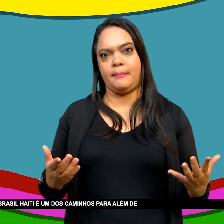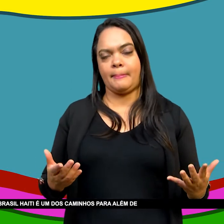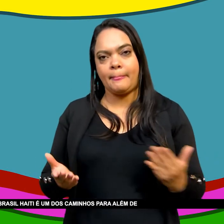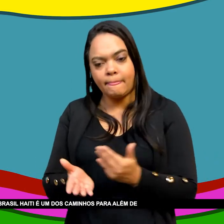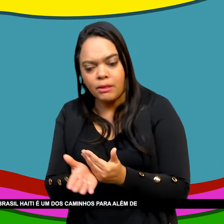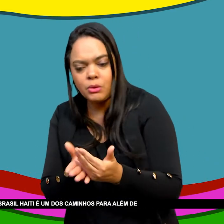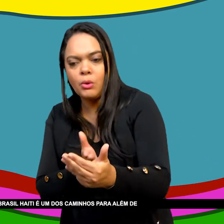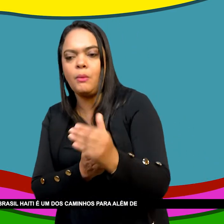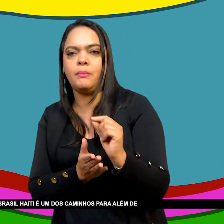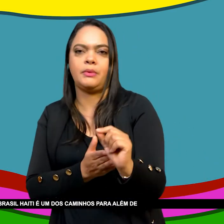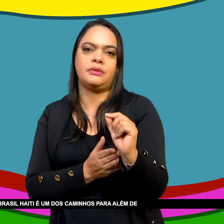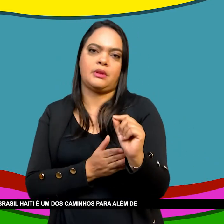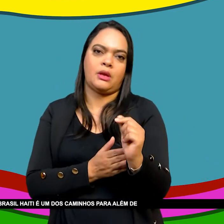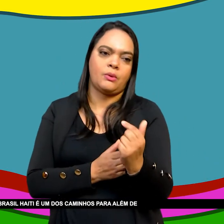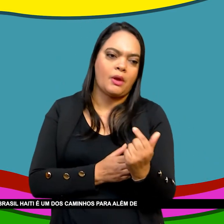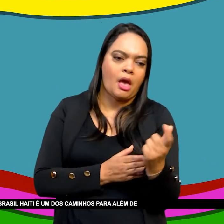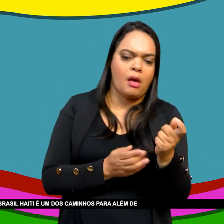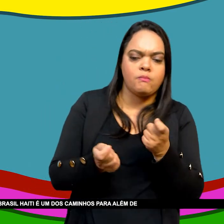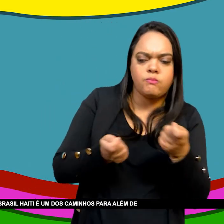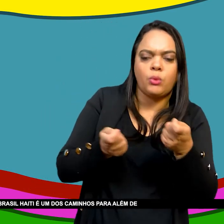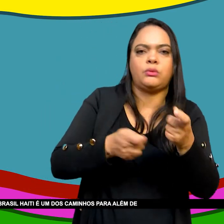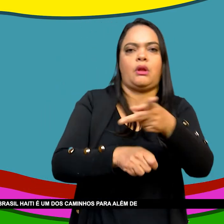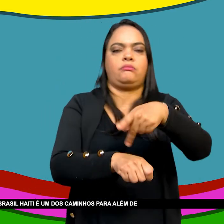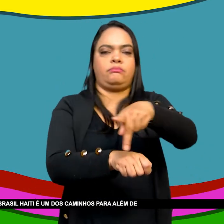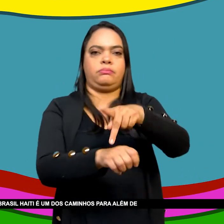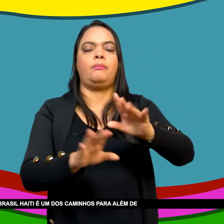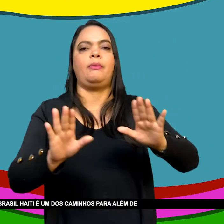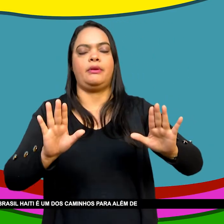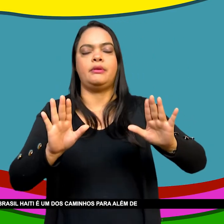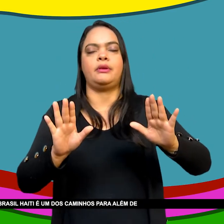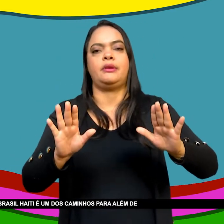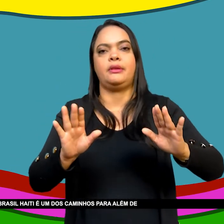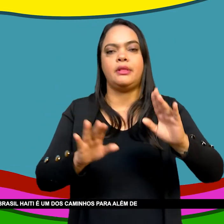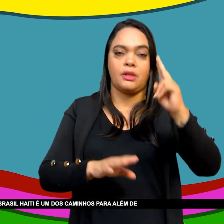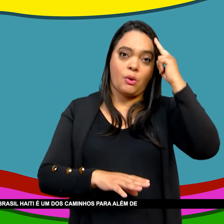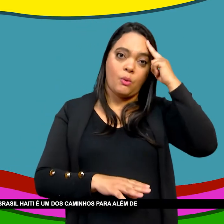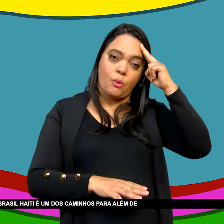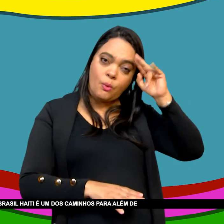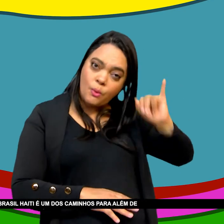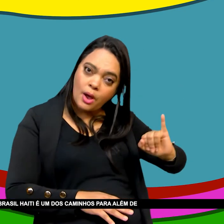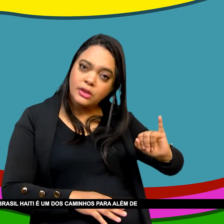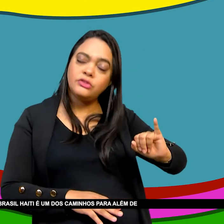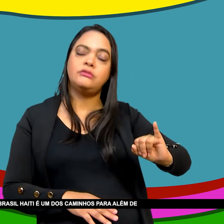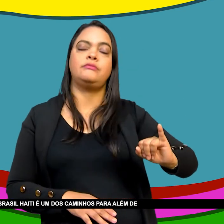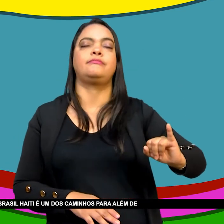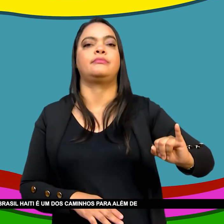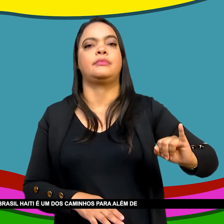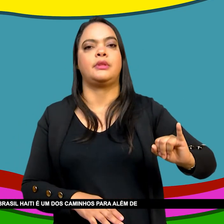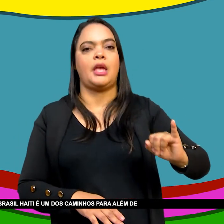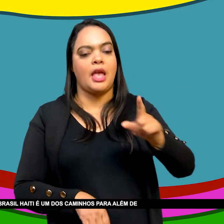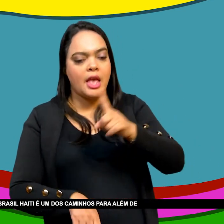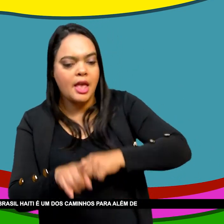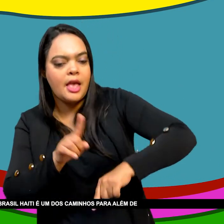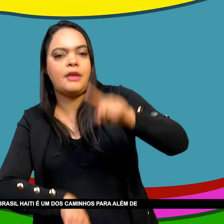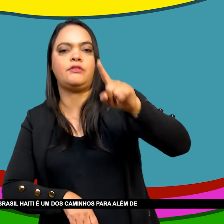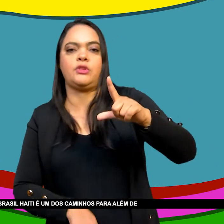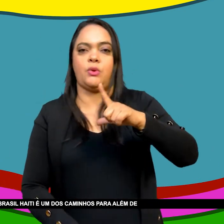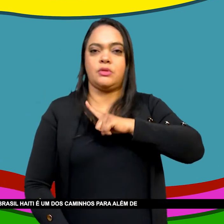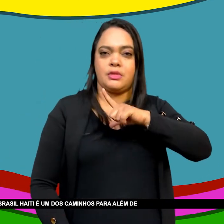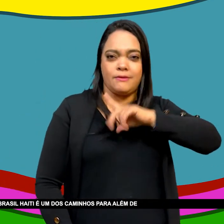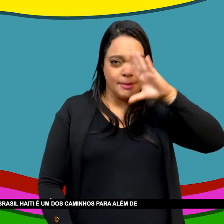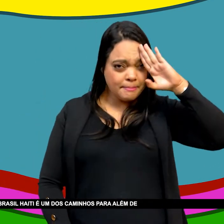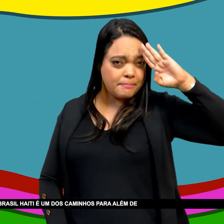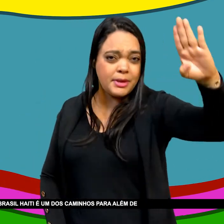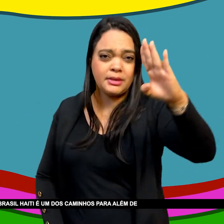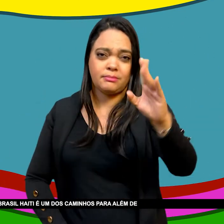livro E o senhor disse aqui Então abordar a relação Brasil-Aiti É um dos caminhos